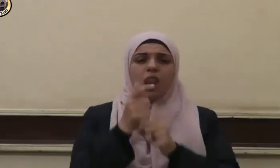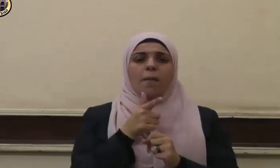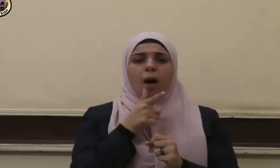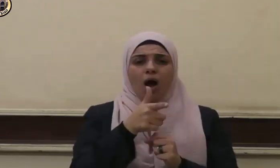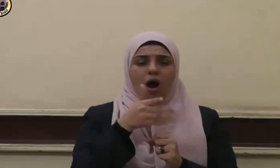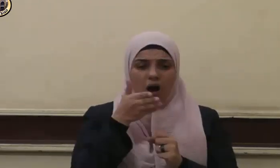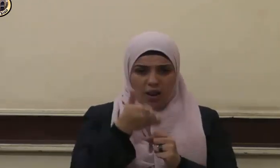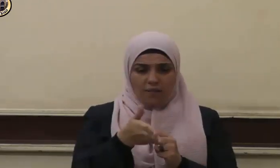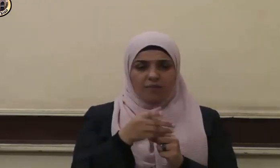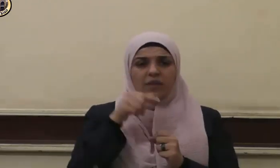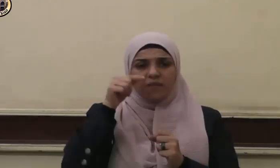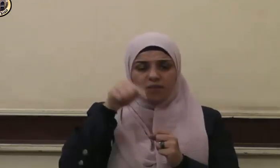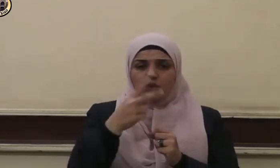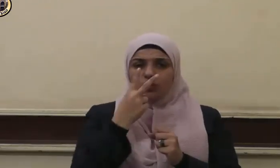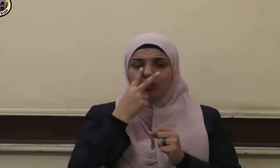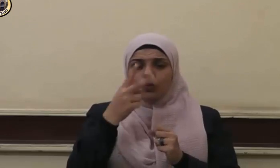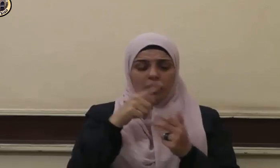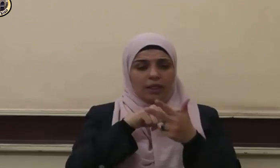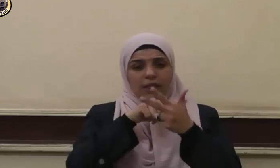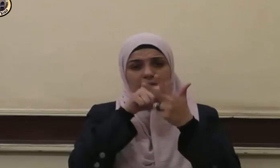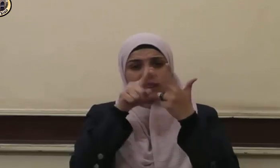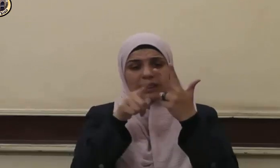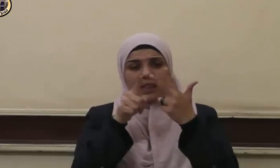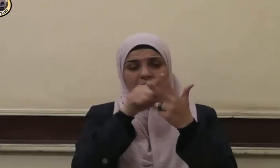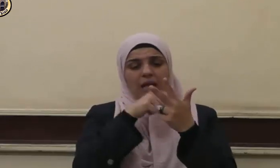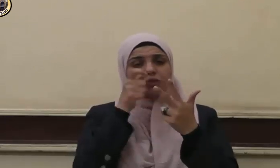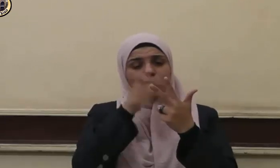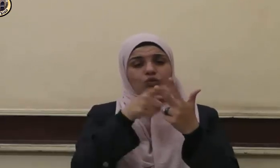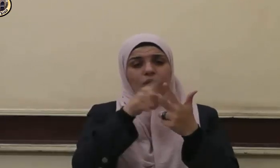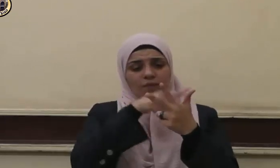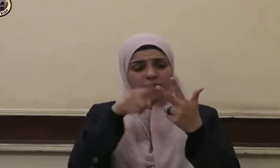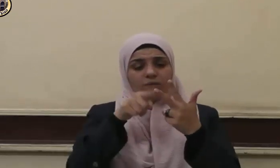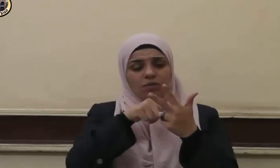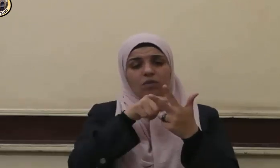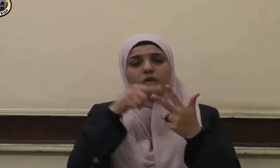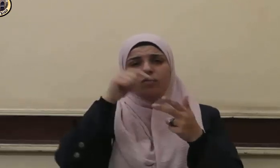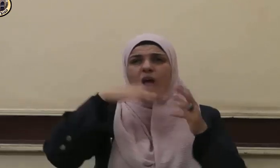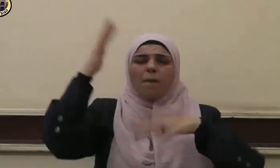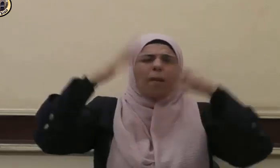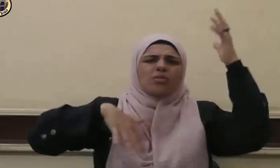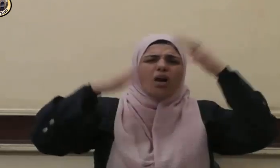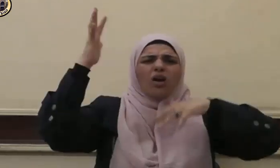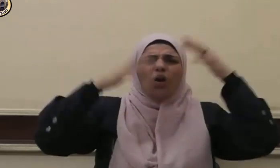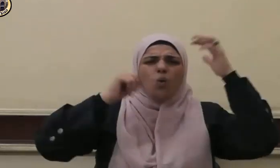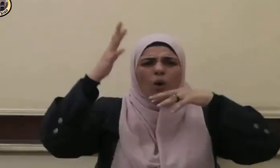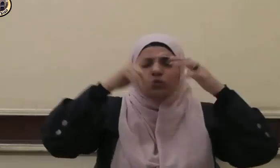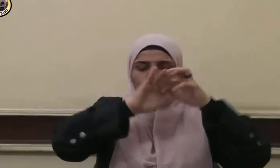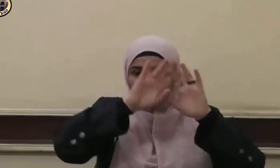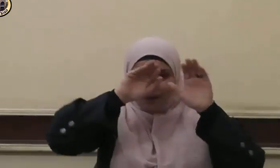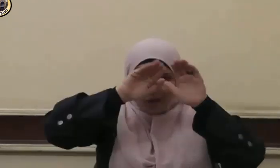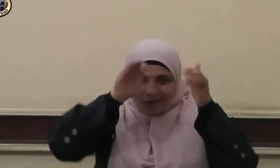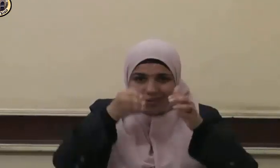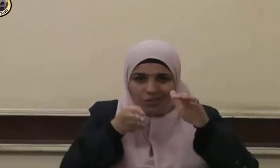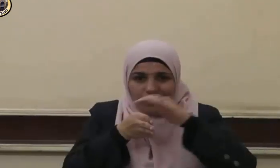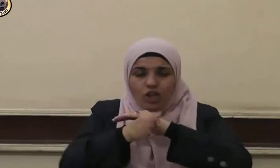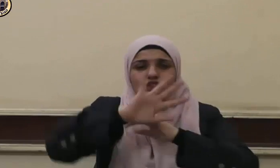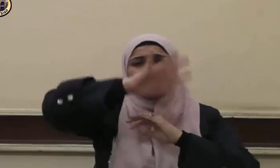وسلم حال ثلاثة نفر ألجاهم المطر إلى غار في جبل